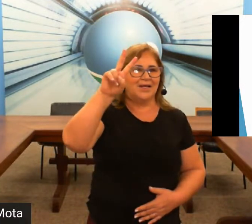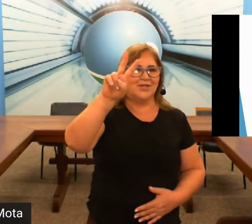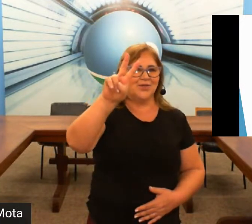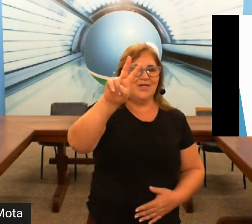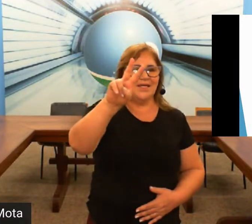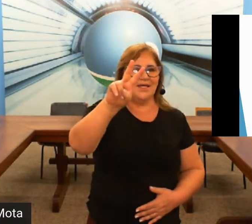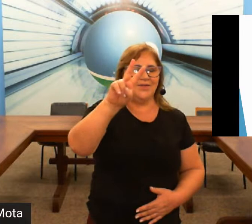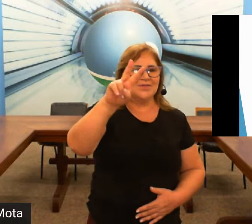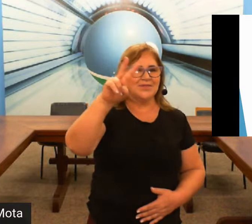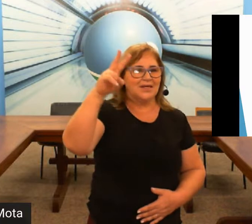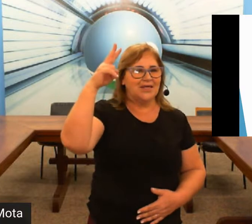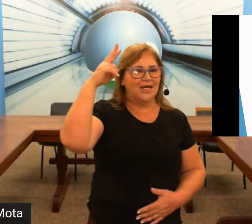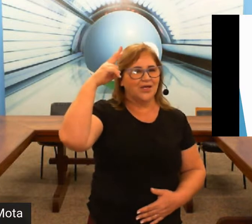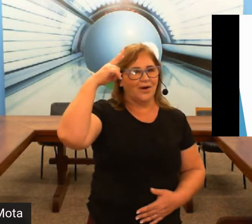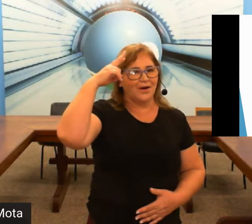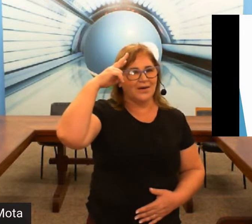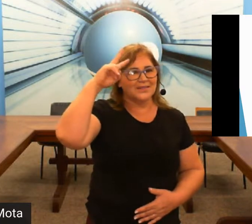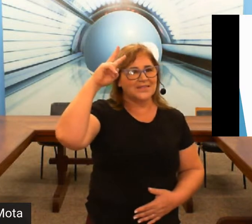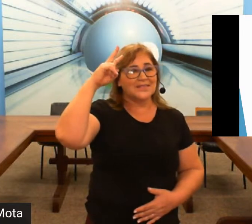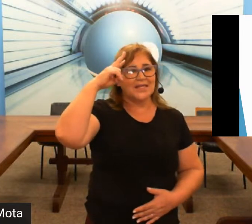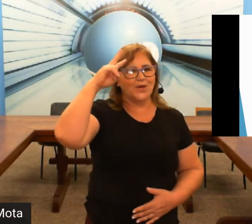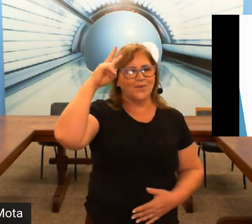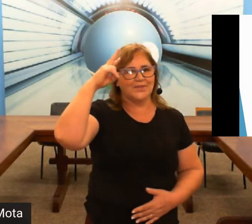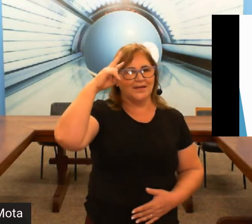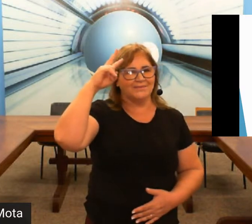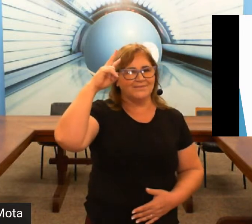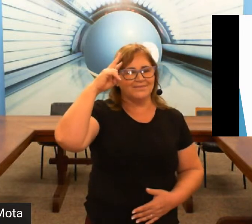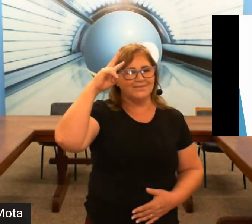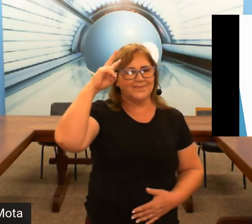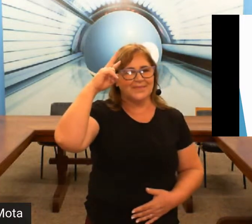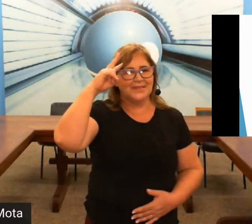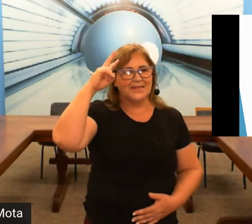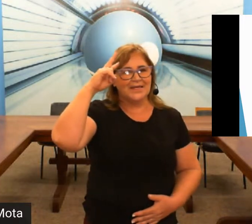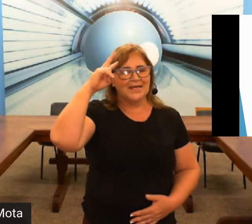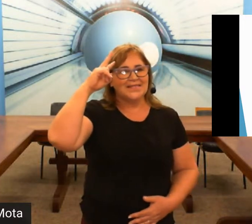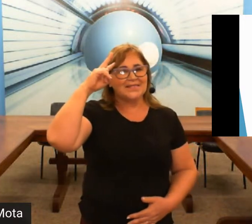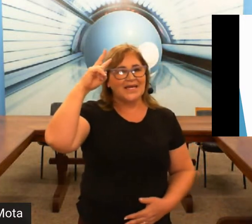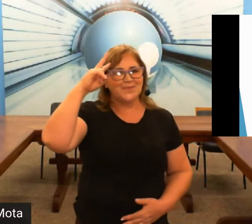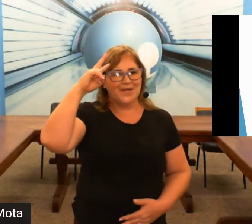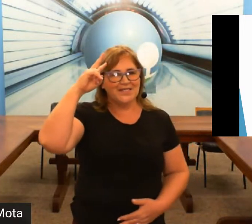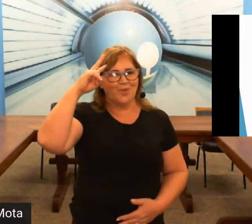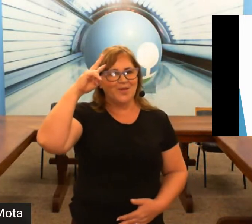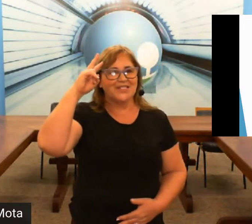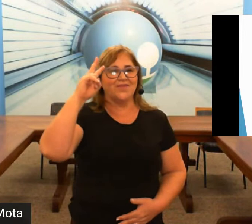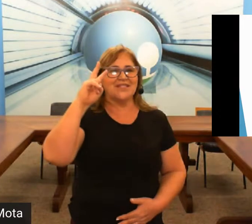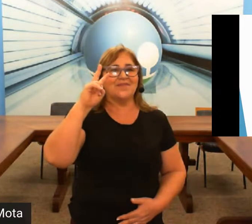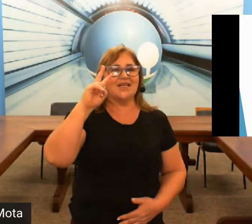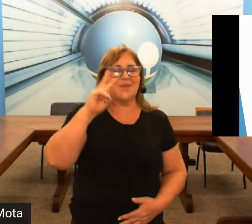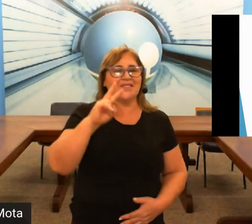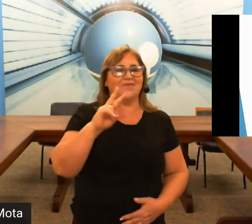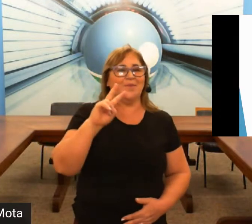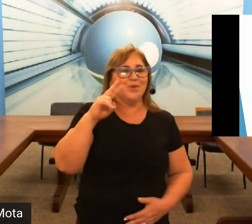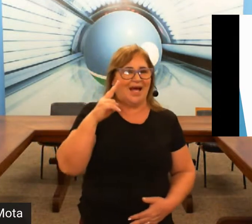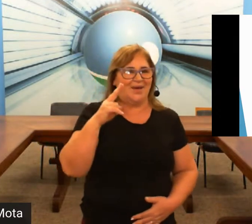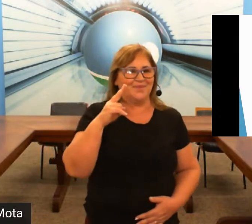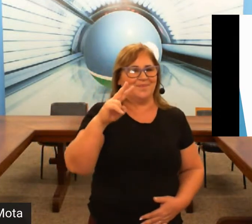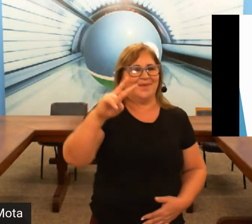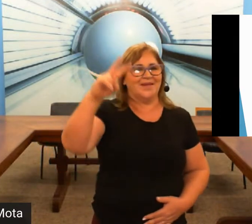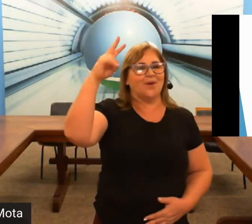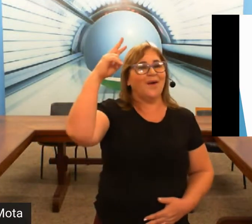dois dedos e aqui ó segunda sem expressão porque se você fizer a expressão vai mudar então